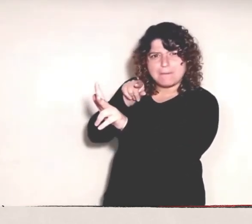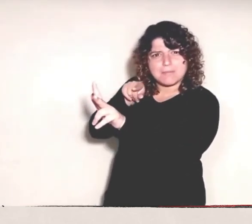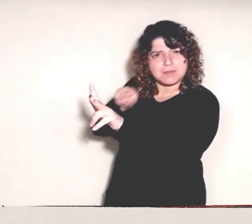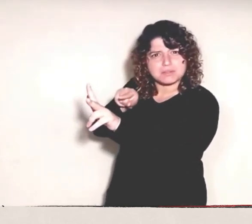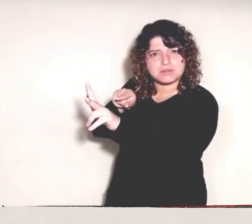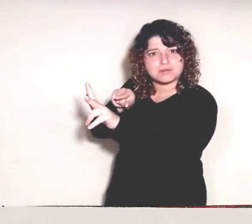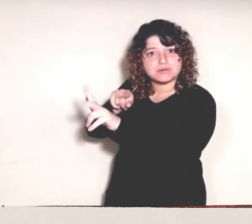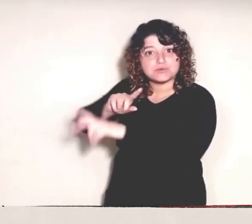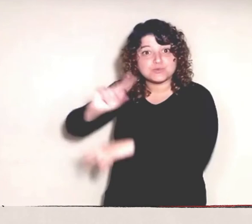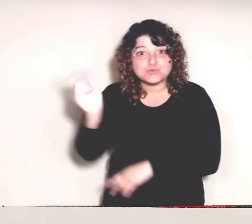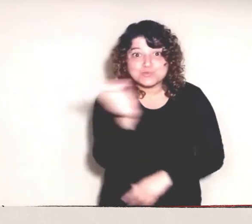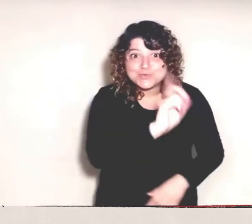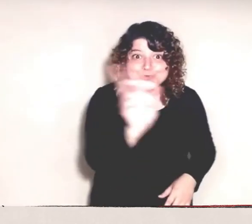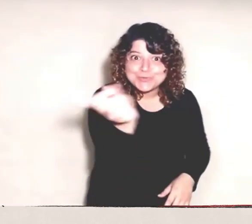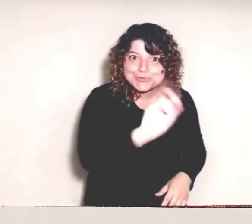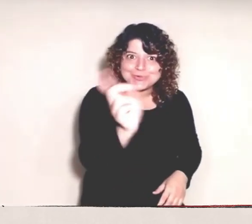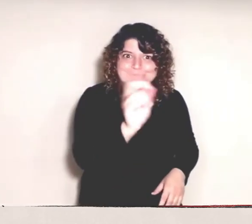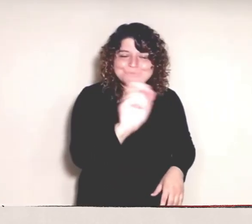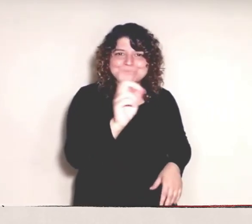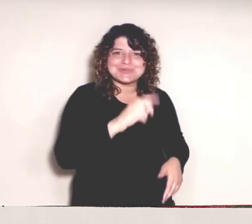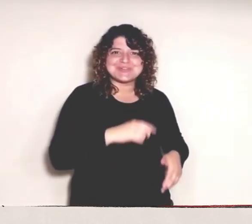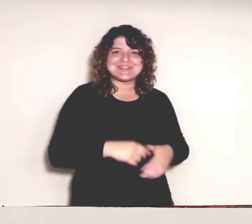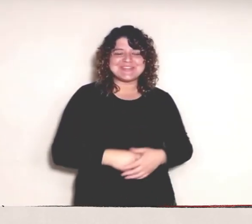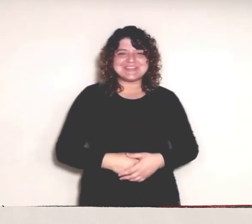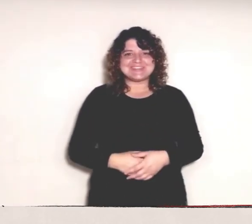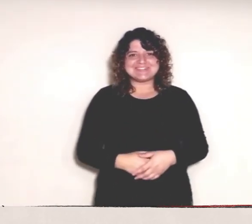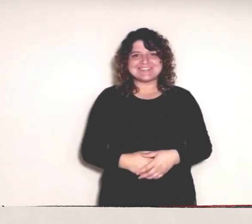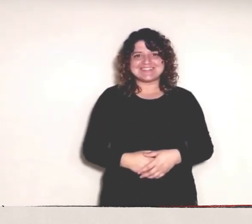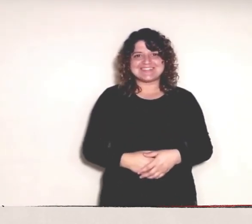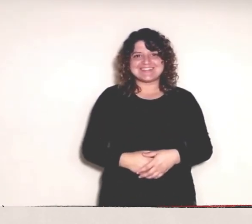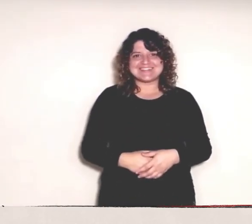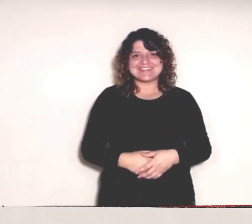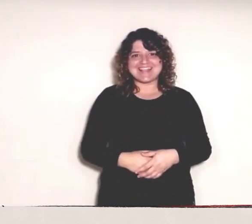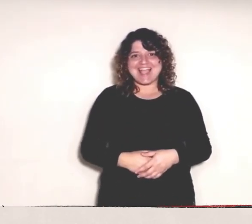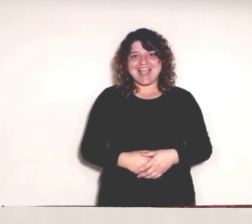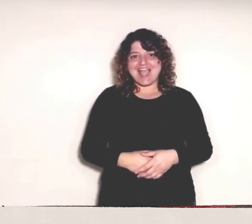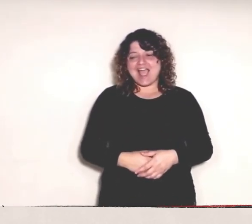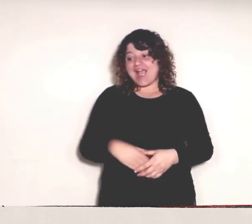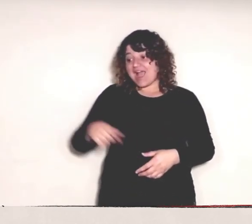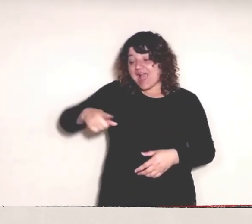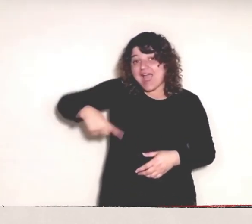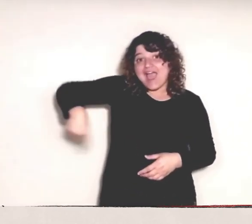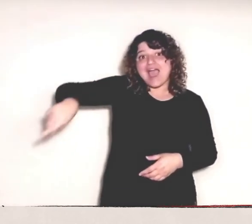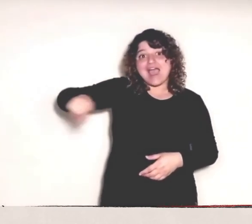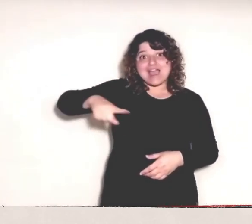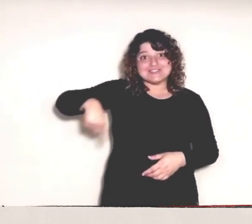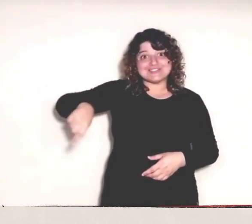también van aprendiendo poco a poco una segunda lengua.